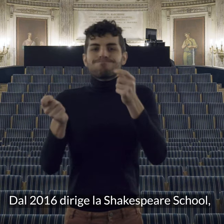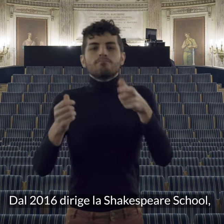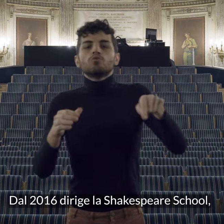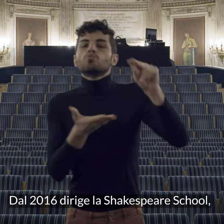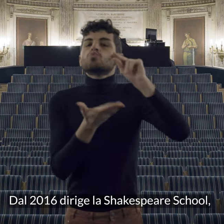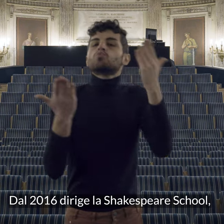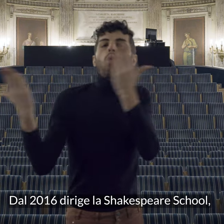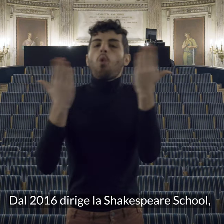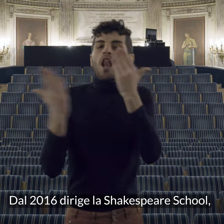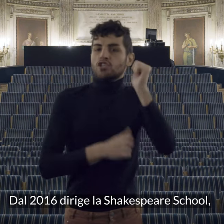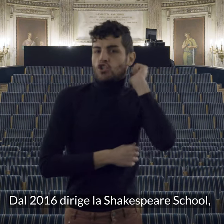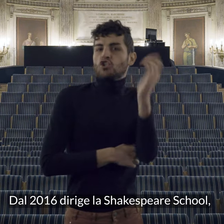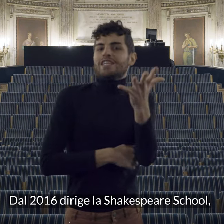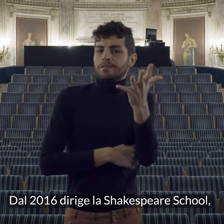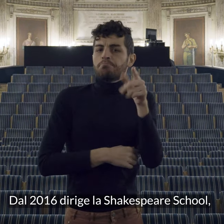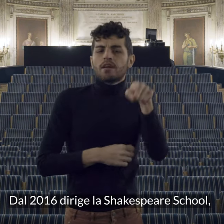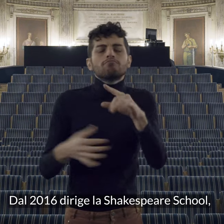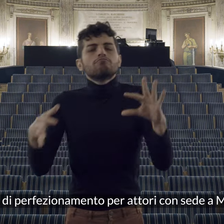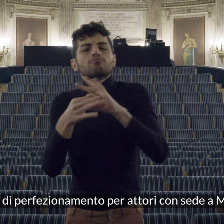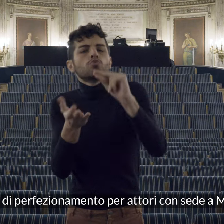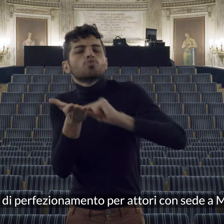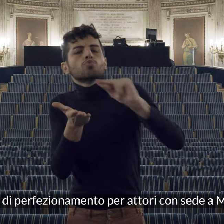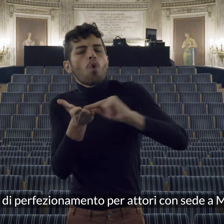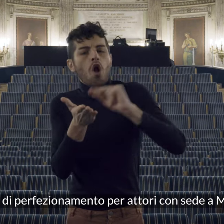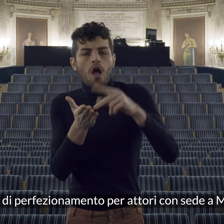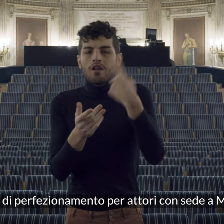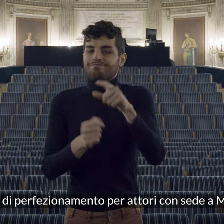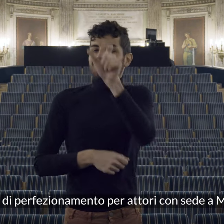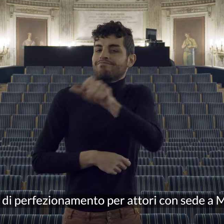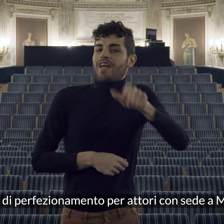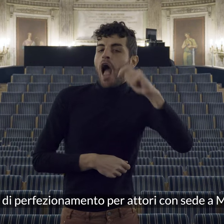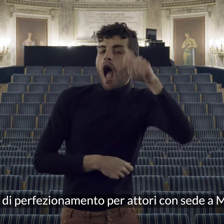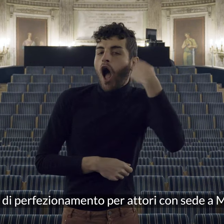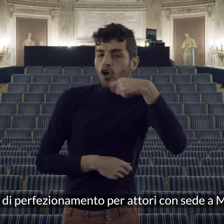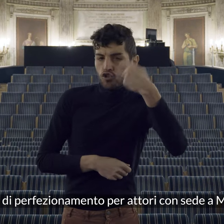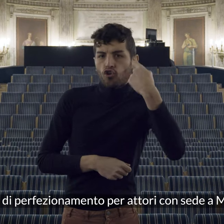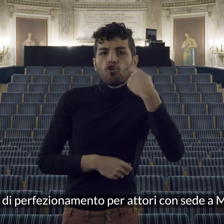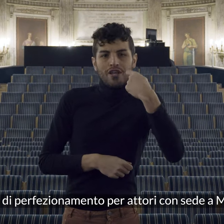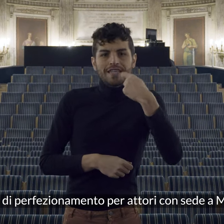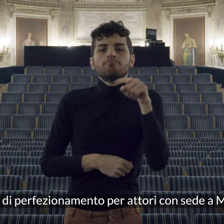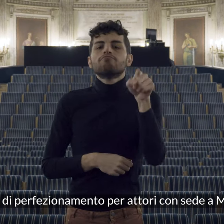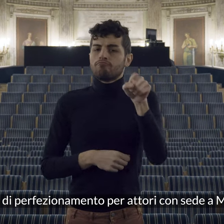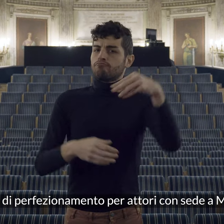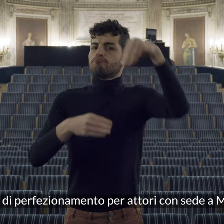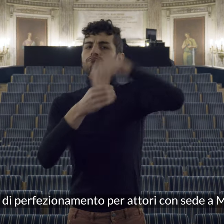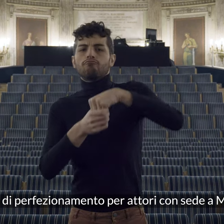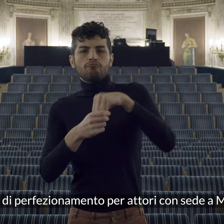dirige la shakespeare school una scuola di perfezionamento per attori con sede a moncalieri